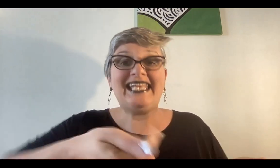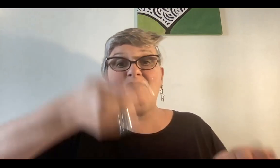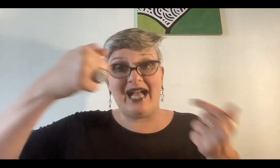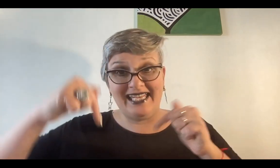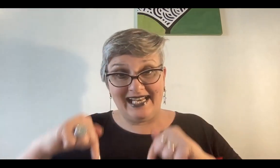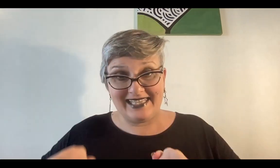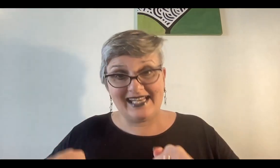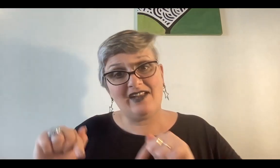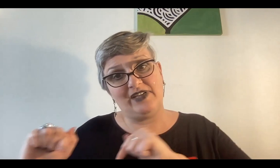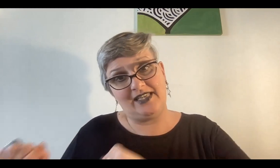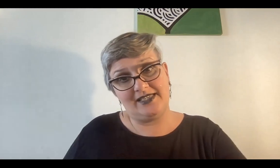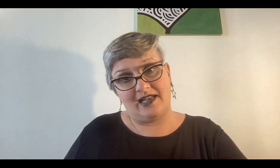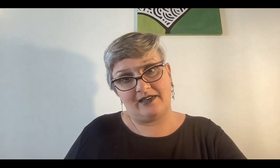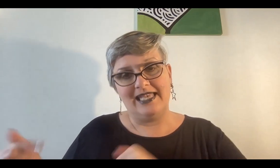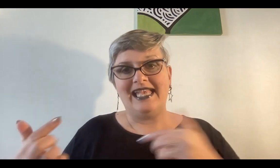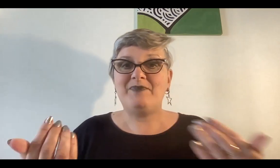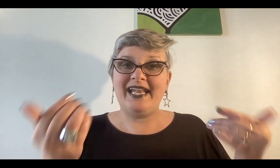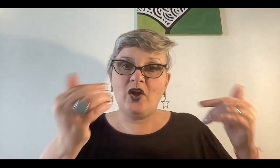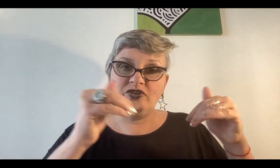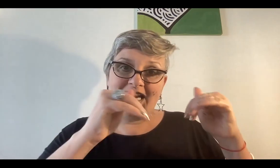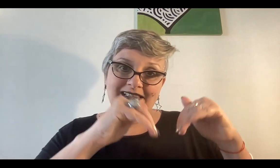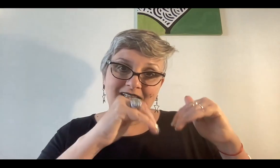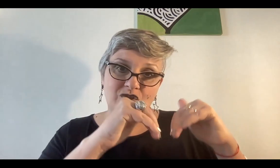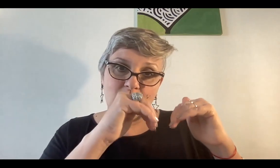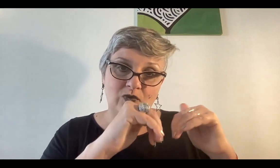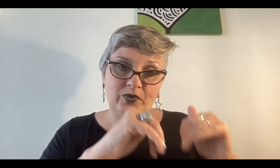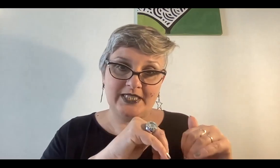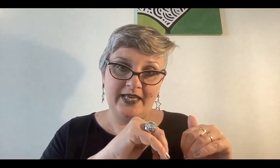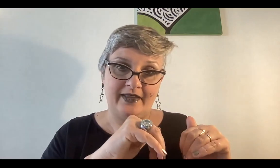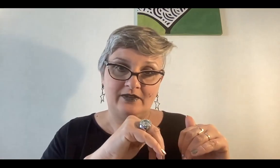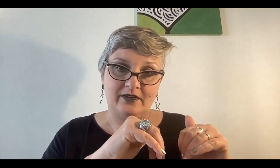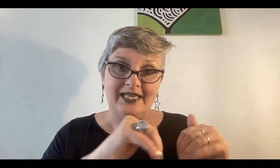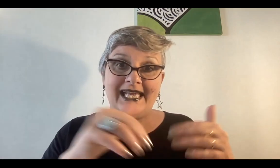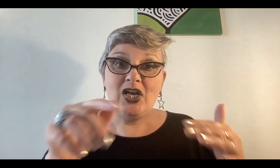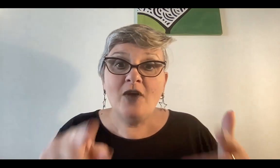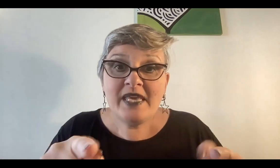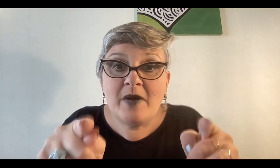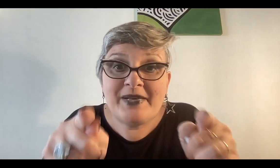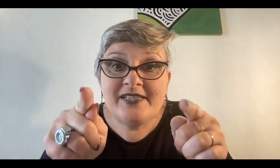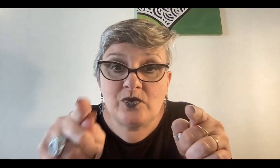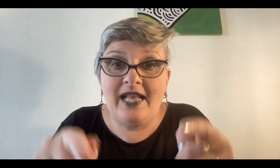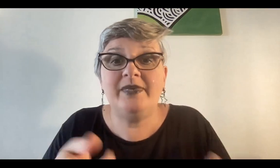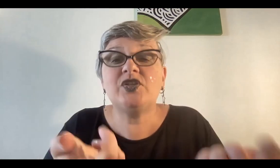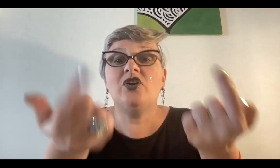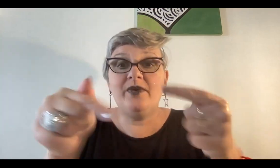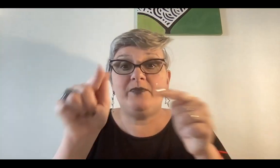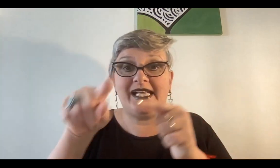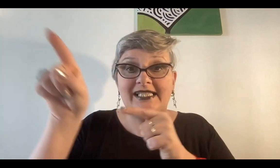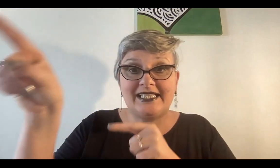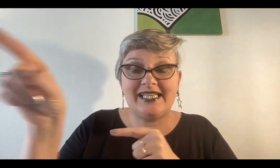que va a ir a la tierra a fertilizar, para encontrar el tesoro oculto allí adentro. Lo mismo pasa en tu alma, eso es lo que voy a explicar en el taller